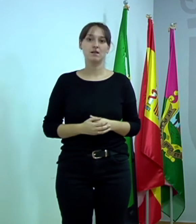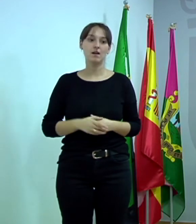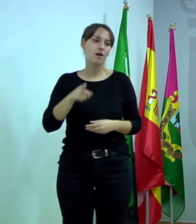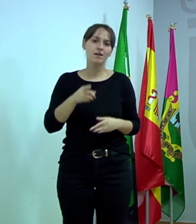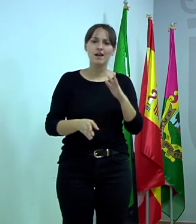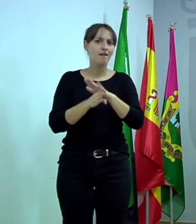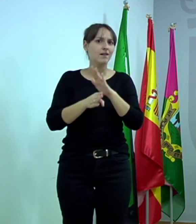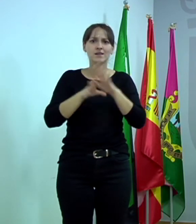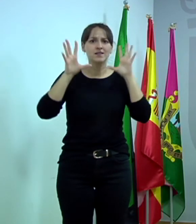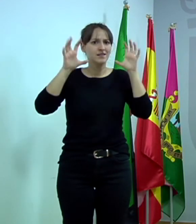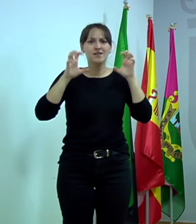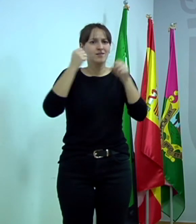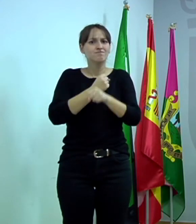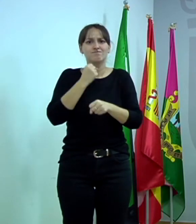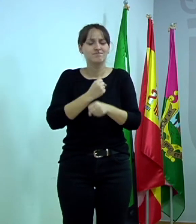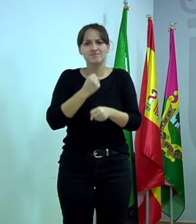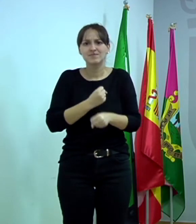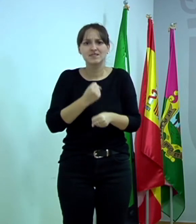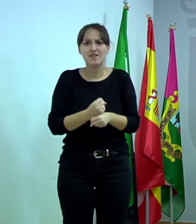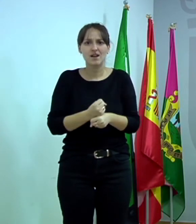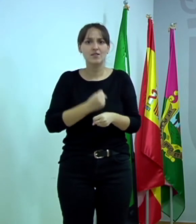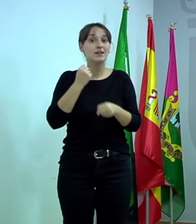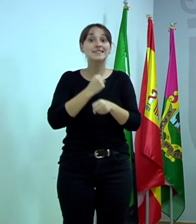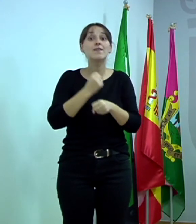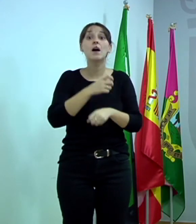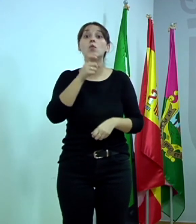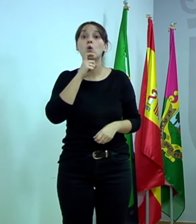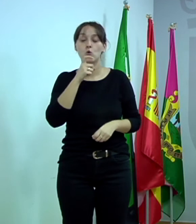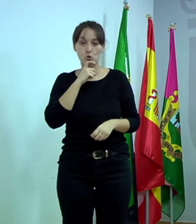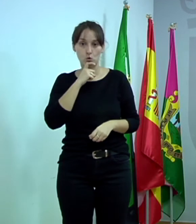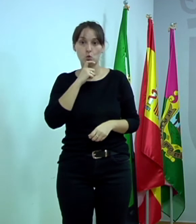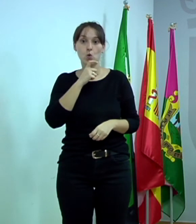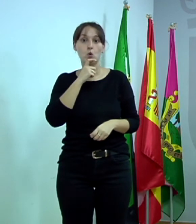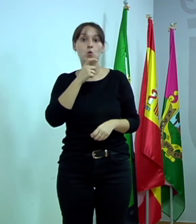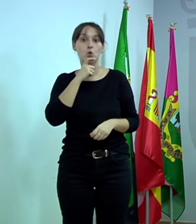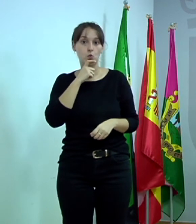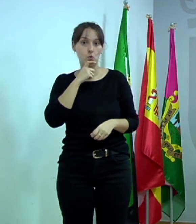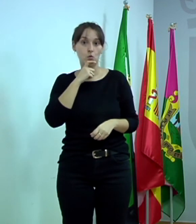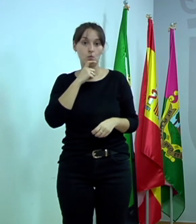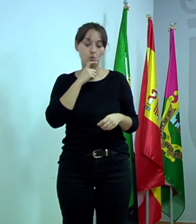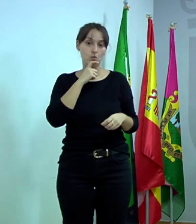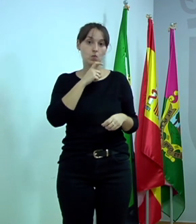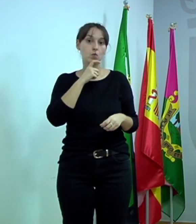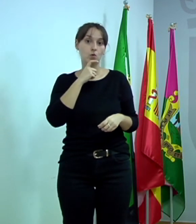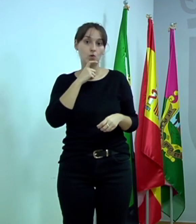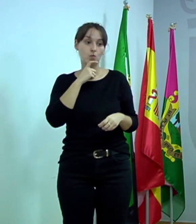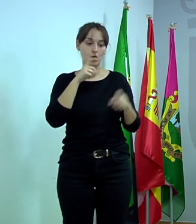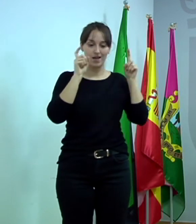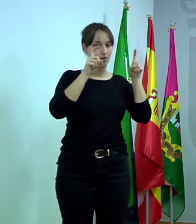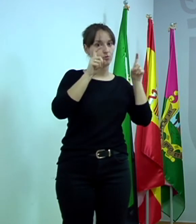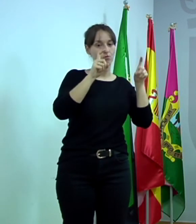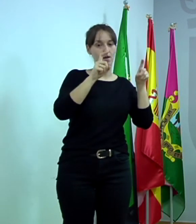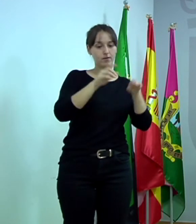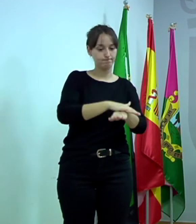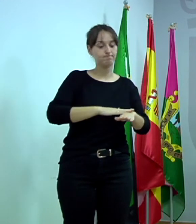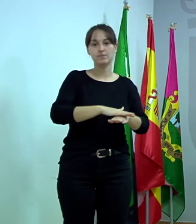que trabajar, y se tiene que trabajar desde aquí, desde la educación. ¿Y todo eso lo has anunciado cuando presentes ya también actos con motivo del 25 de noviembre? Sí, es que os tengo